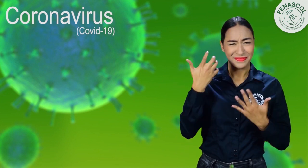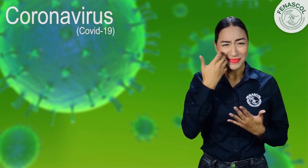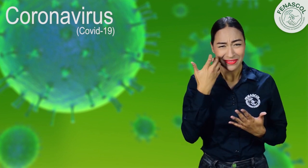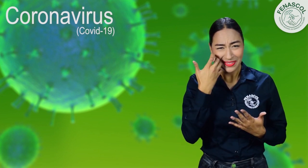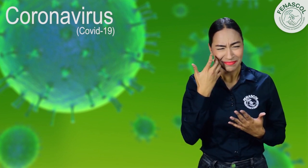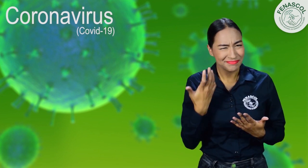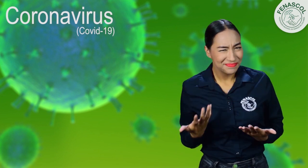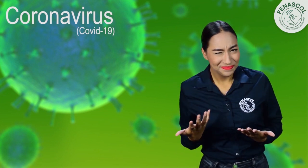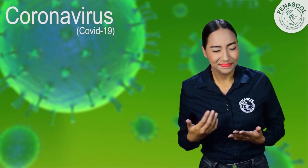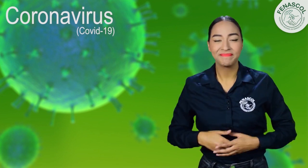síntomas...